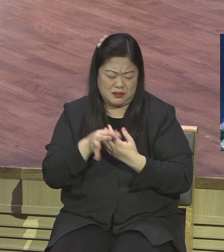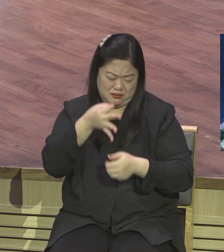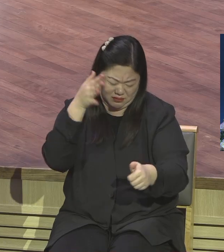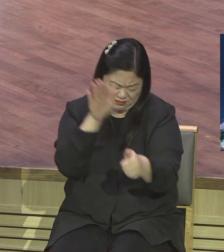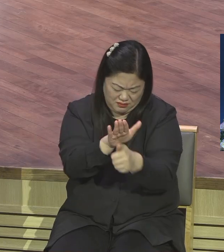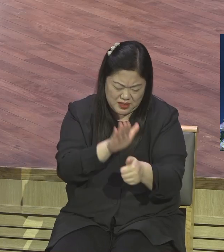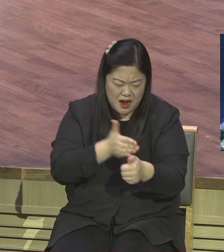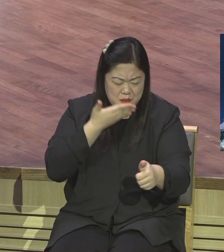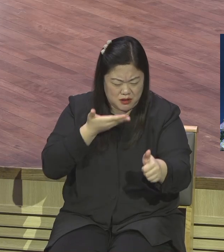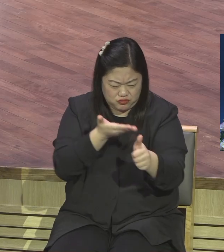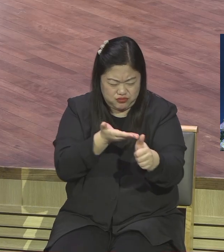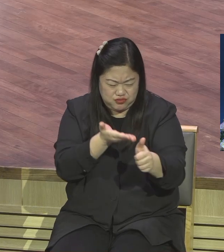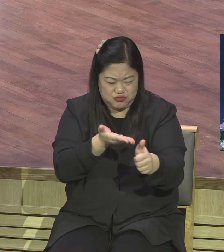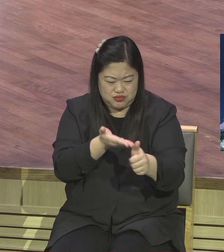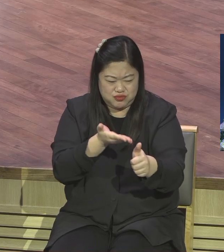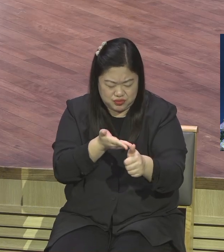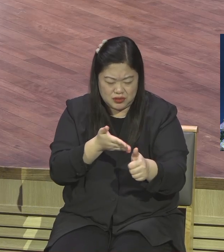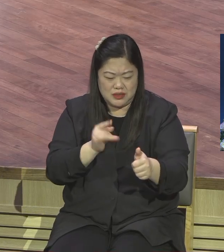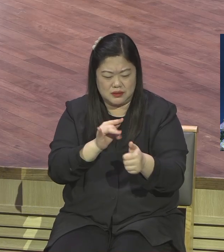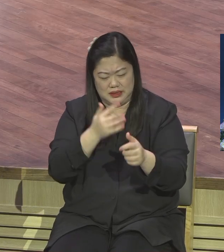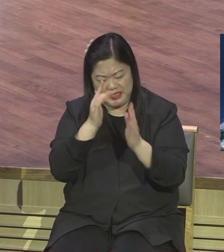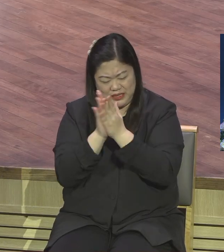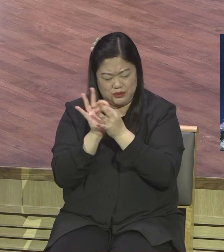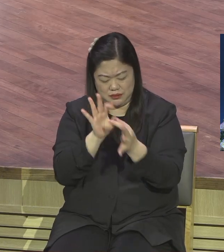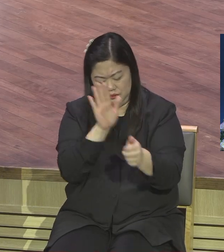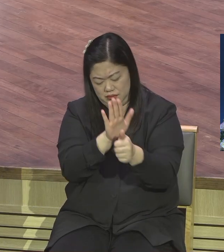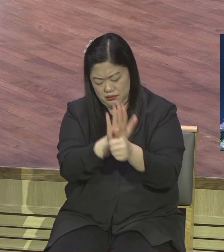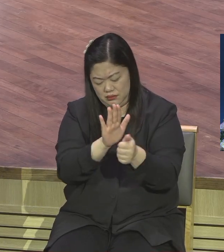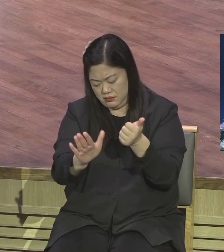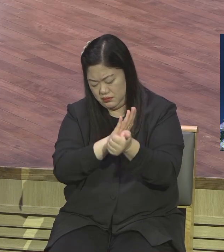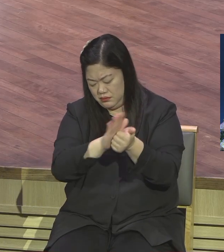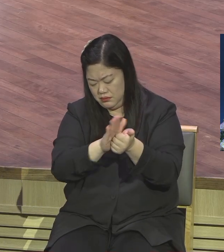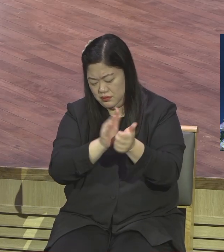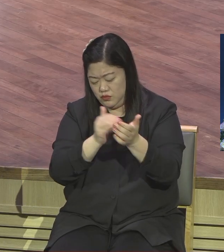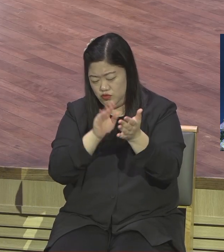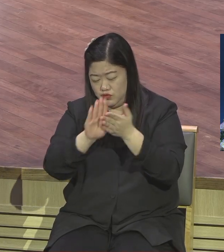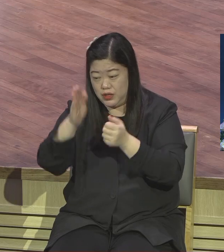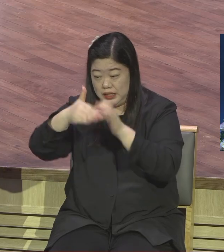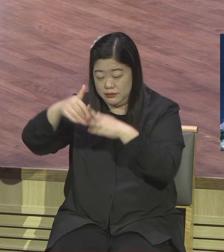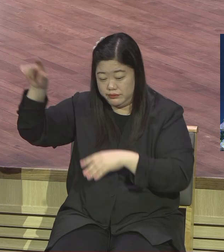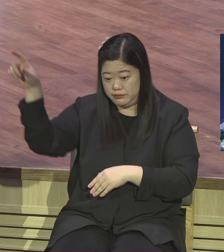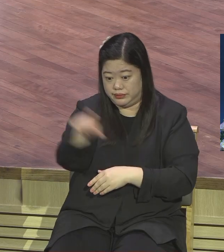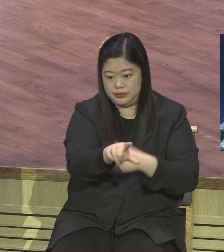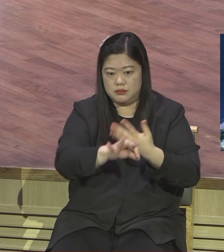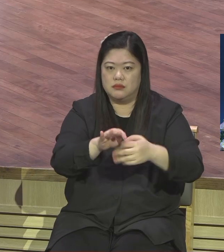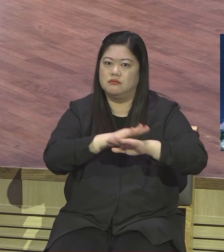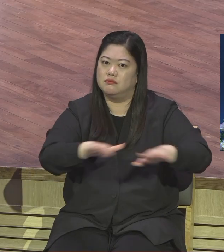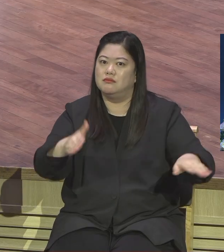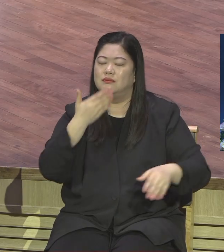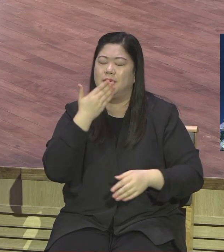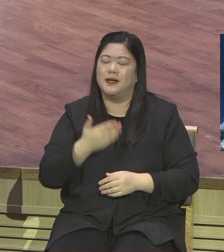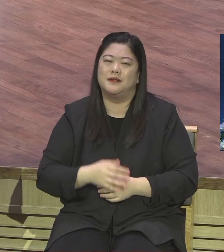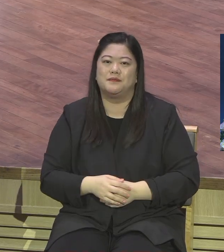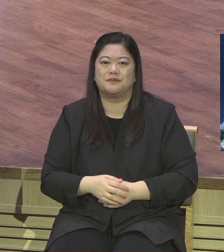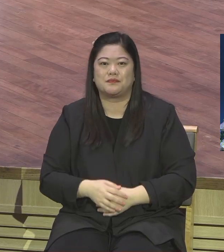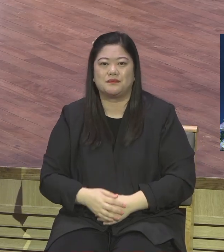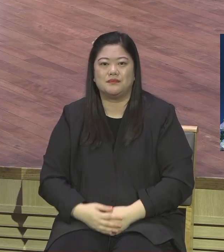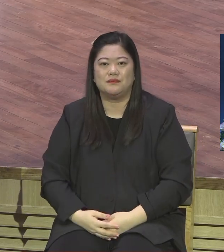뺏기지 마길 바랍니다 무엇보다 이 말씀 속에는요 전도의 메시지가 담겨져 있어요 우리에게 주어진 천국 열쇠는